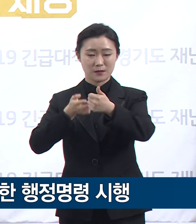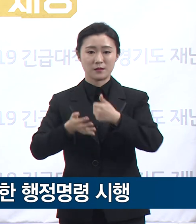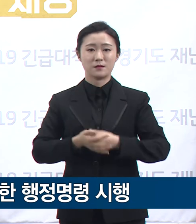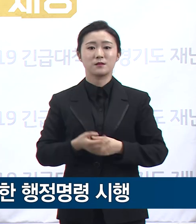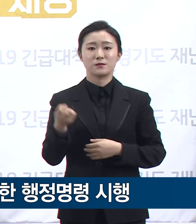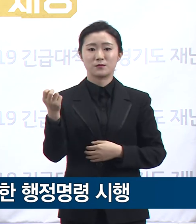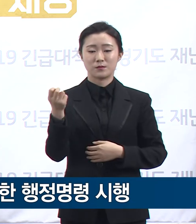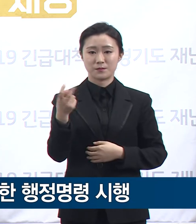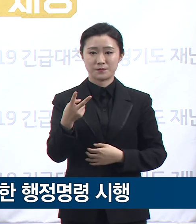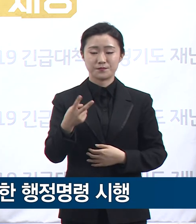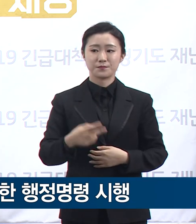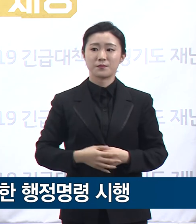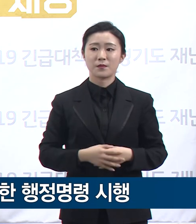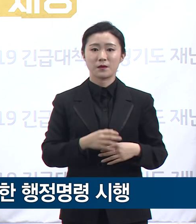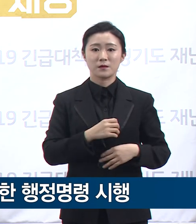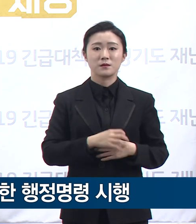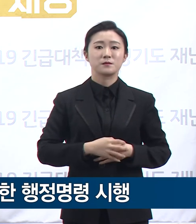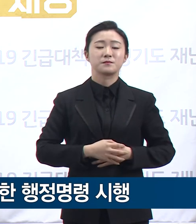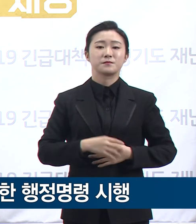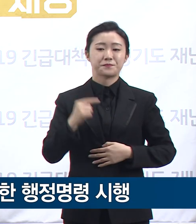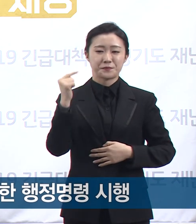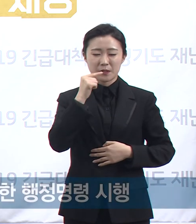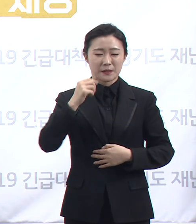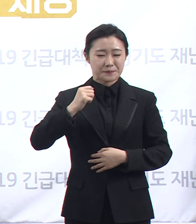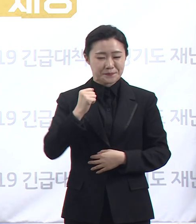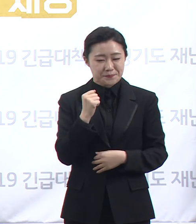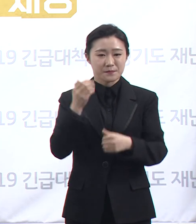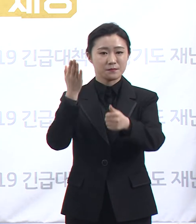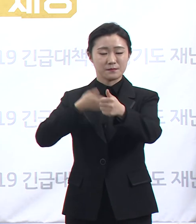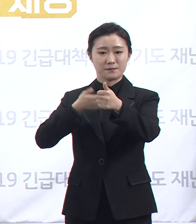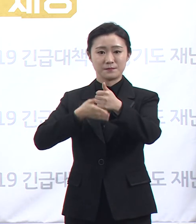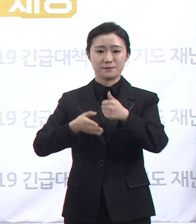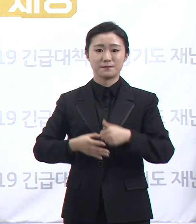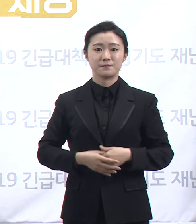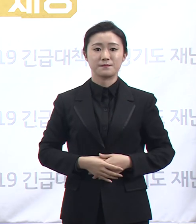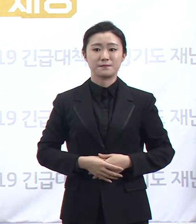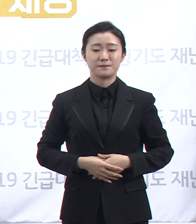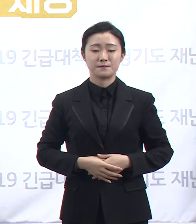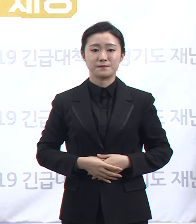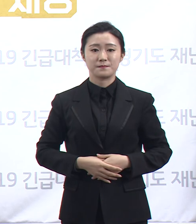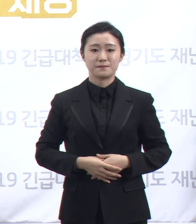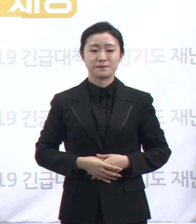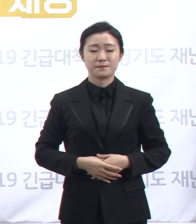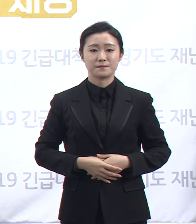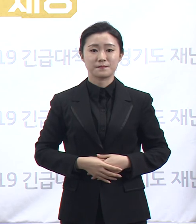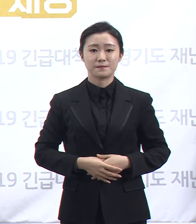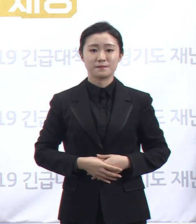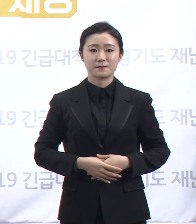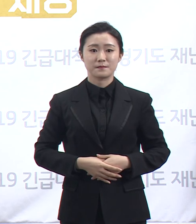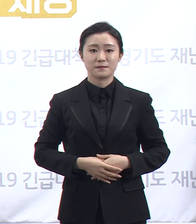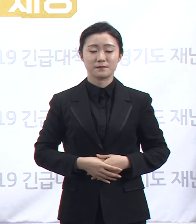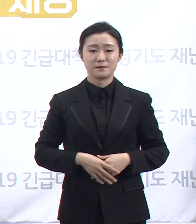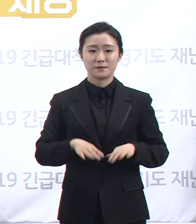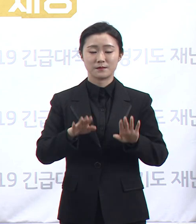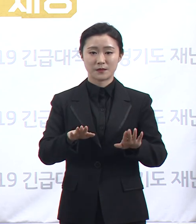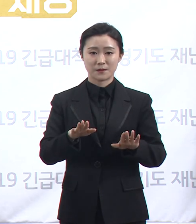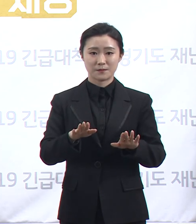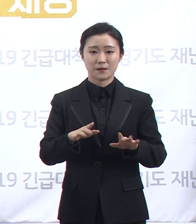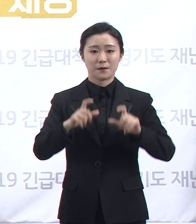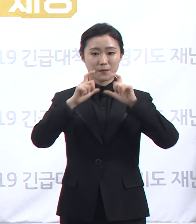방역지침을 철저히 준수해야 함을 알려드립니다. 경기도는 이번 행정명령에 따른